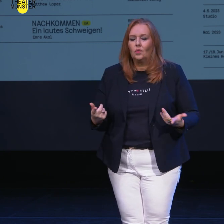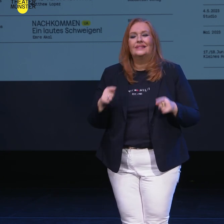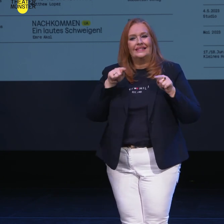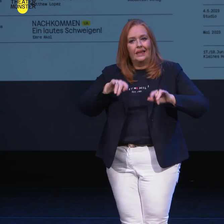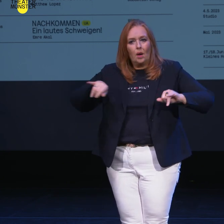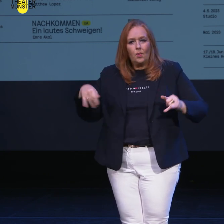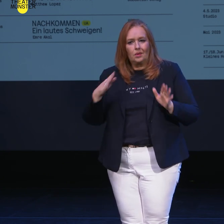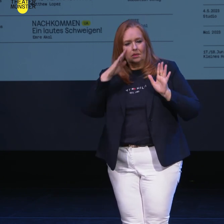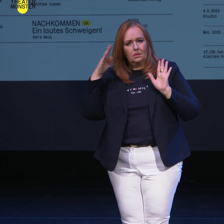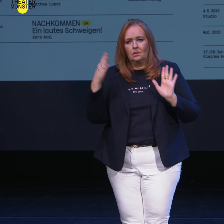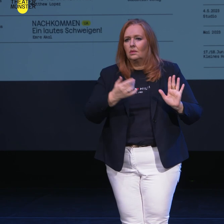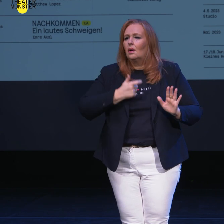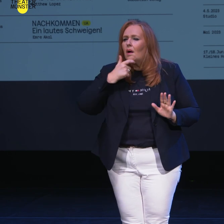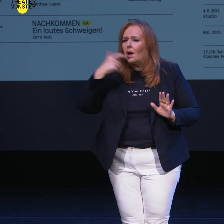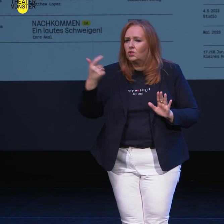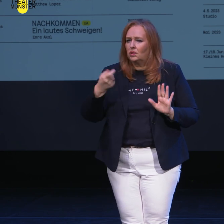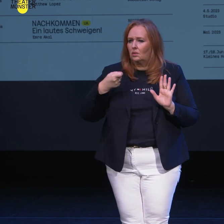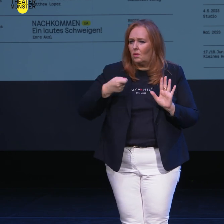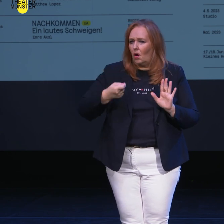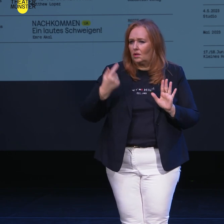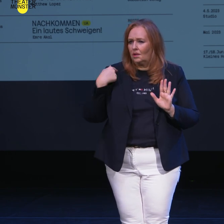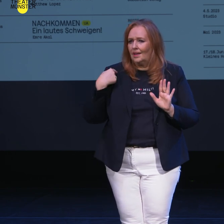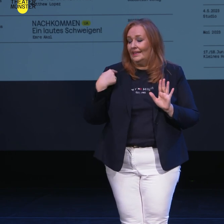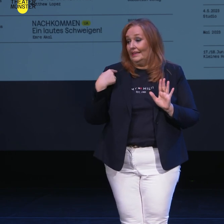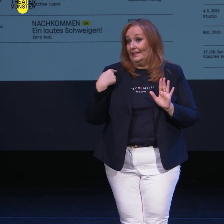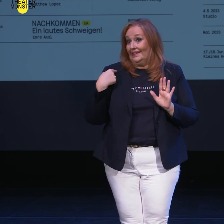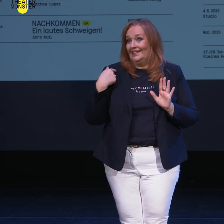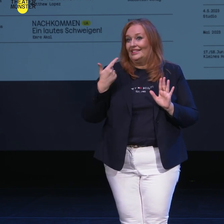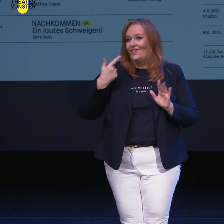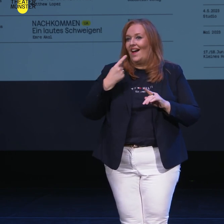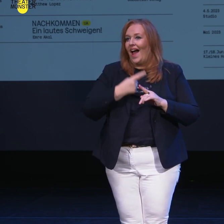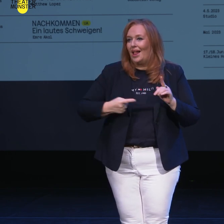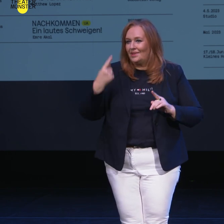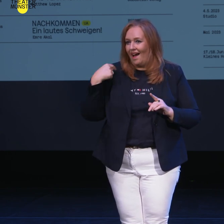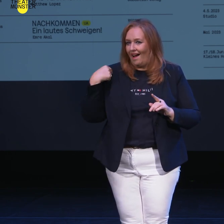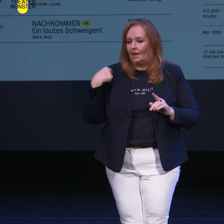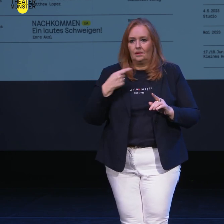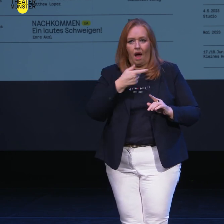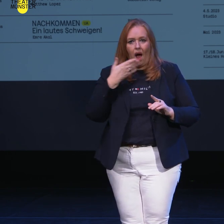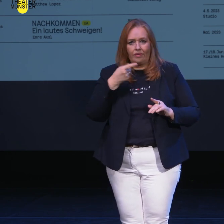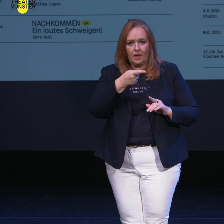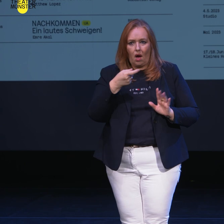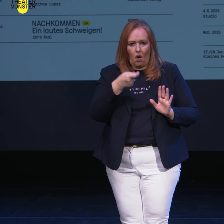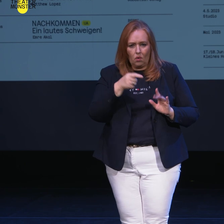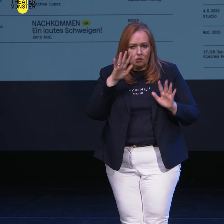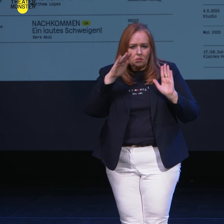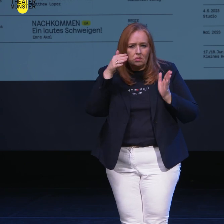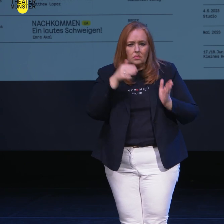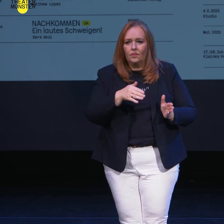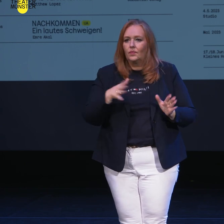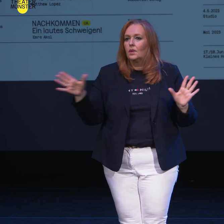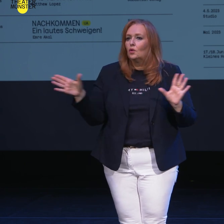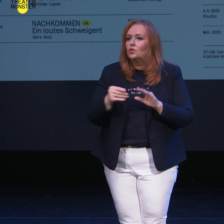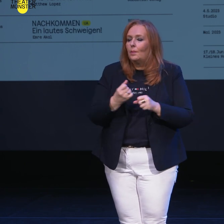Projekt mit den rassistischen Morden vor über zweieinhalb Jahren in Hanau beschäftigen. In enger